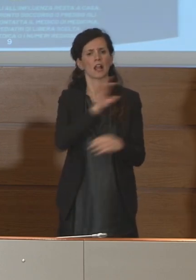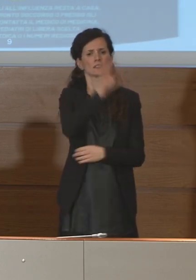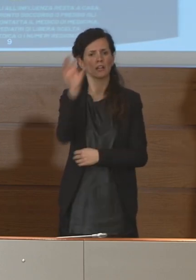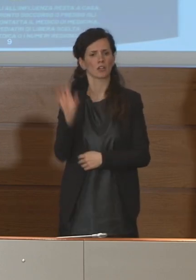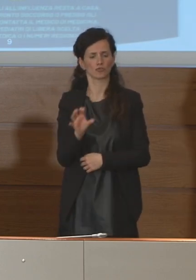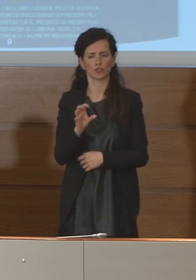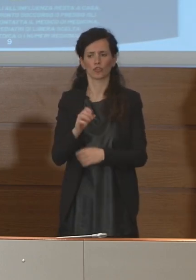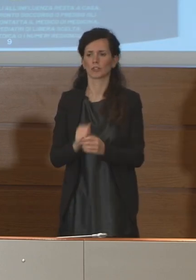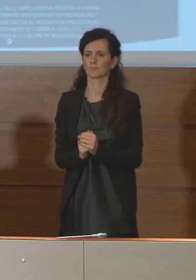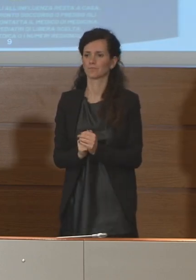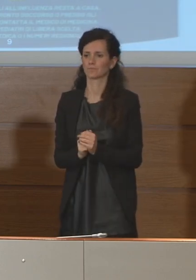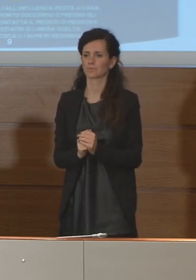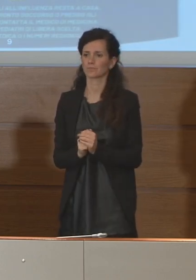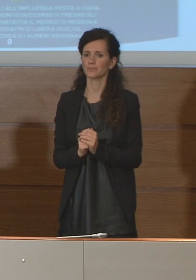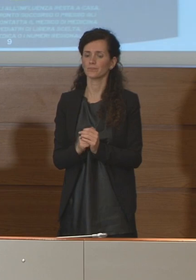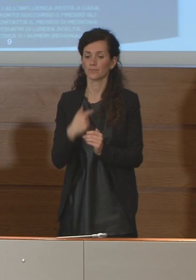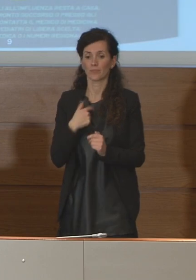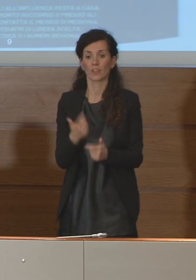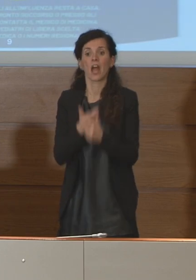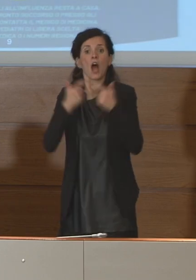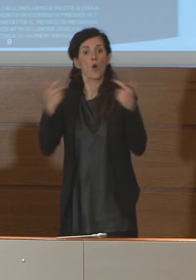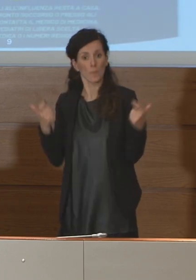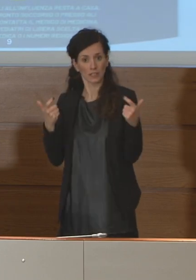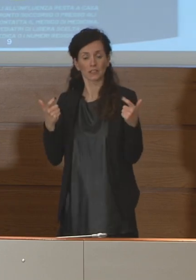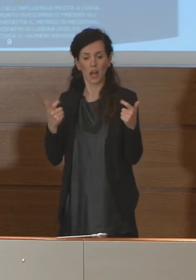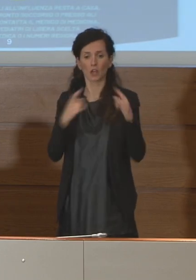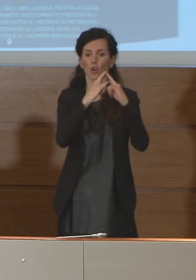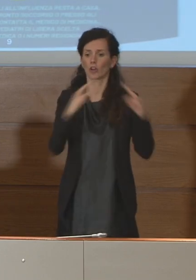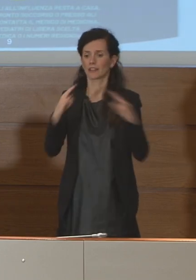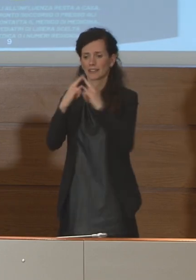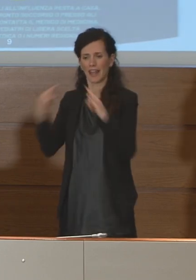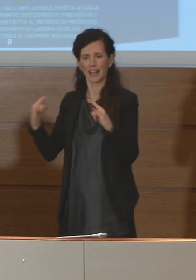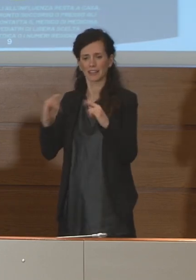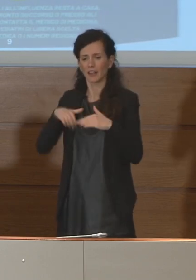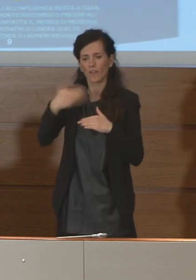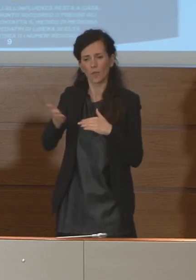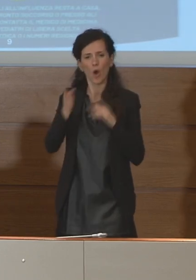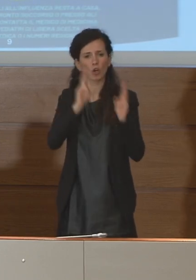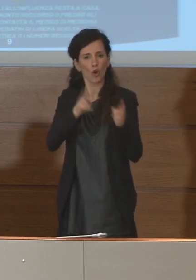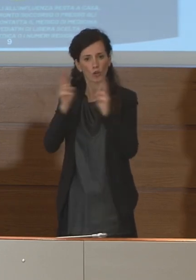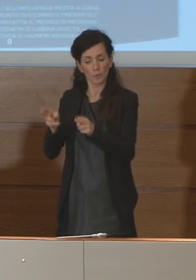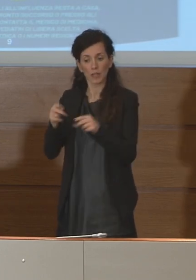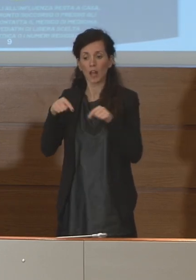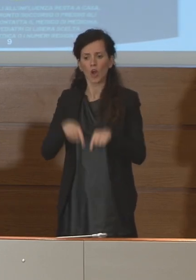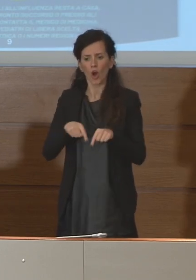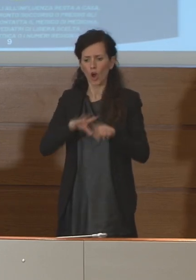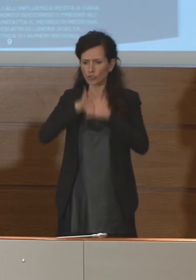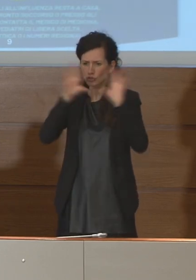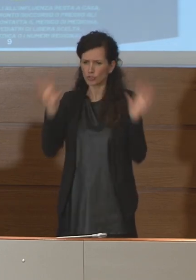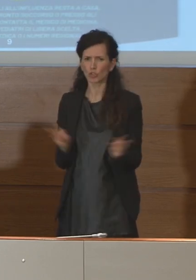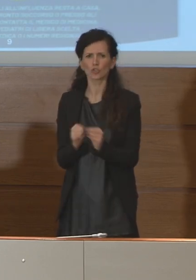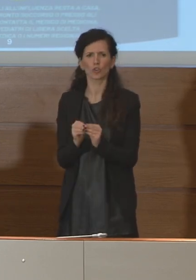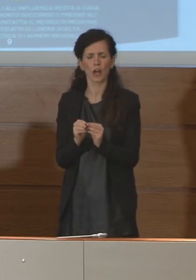Abbiamo incrementato il numero delle tende che sono state destinate al triage, oggi siamo a complessivamente